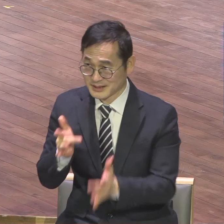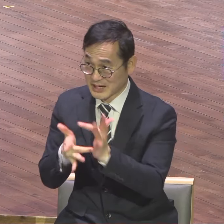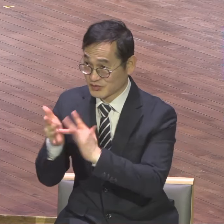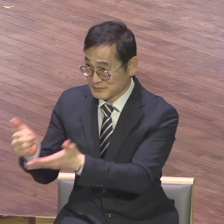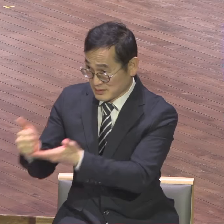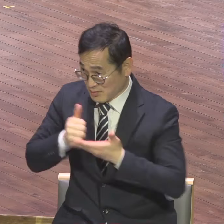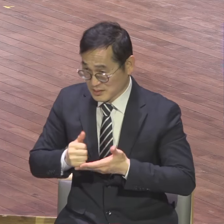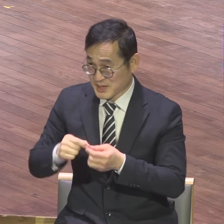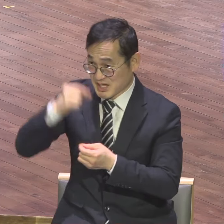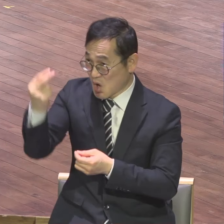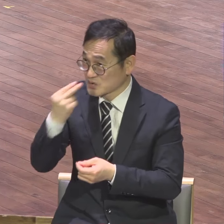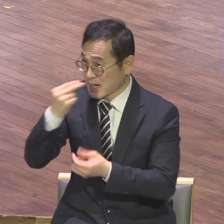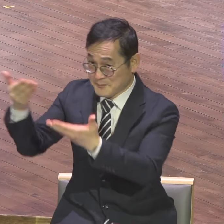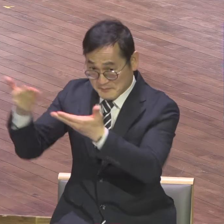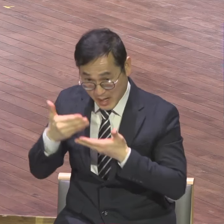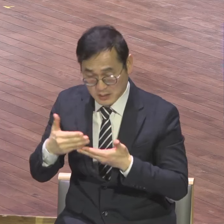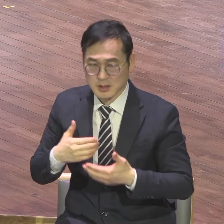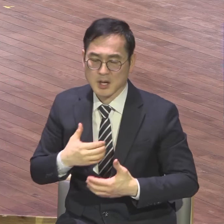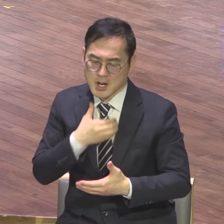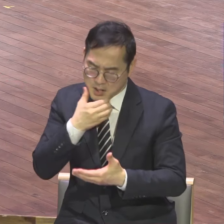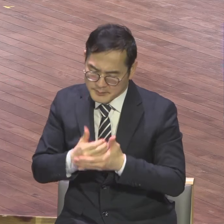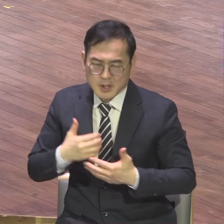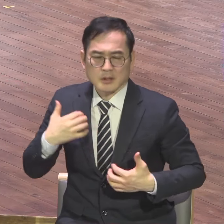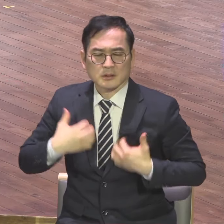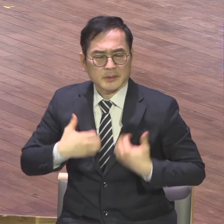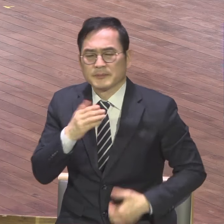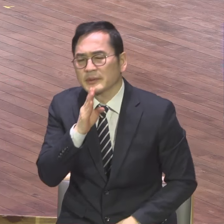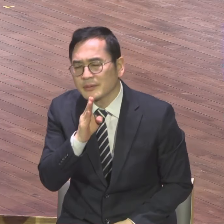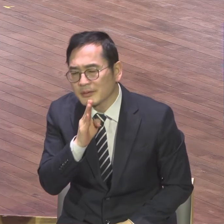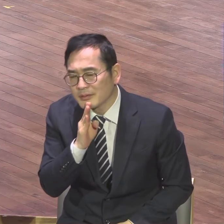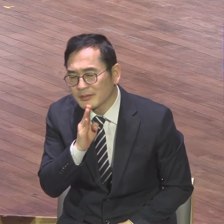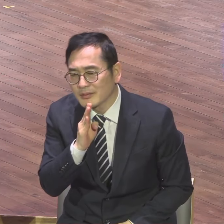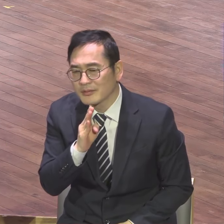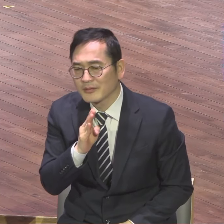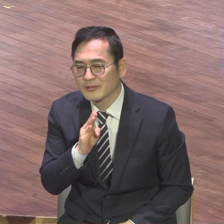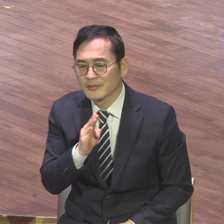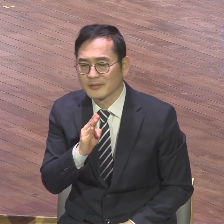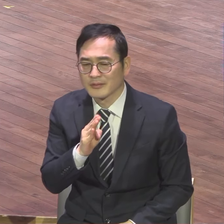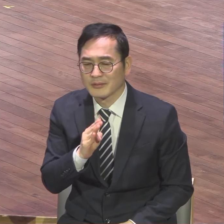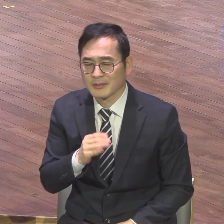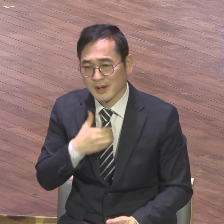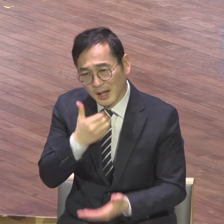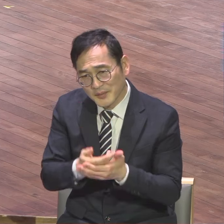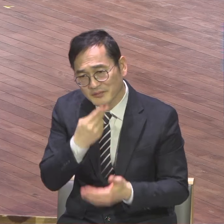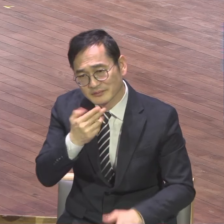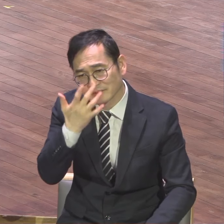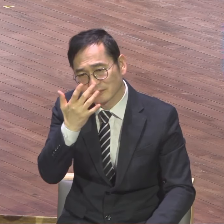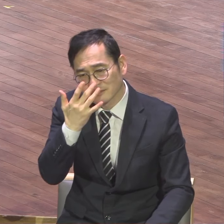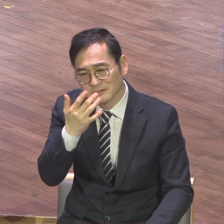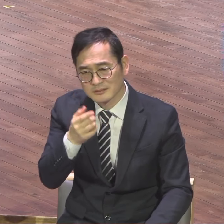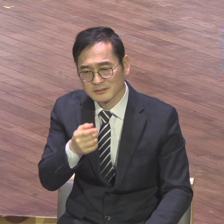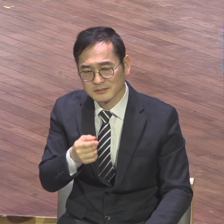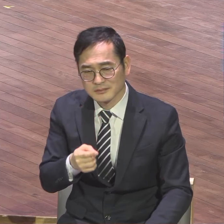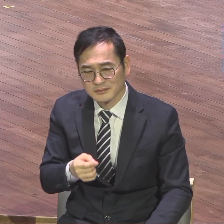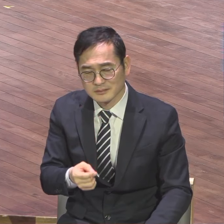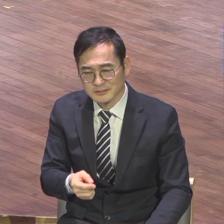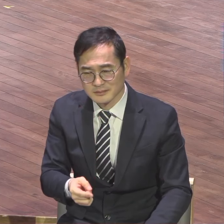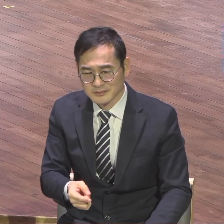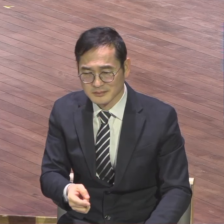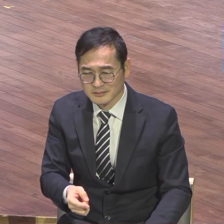영생의 감격 구원의 감격 이 복음의 생명력으로 충만하지 못하면 사실 직분도요 감당하기